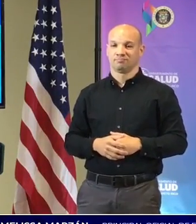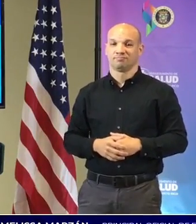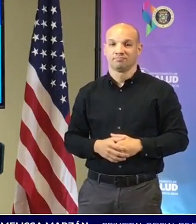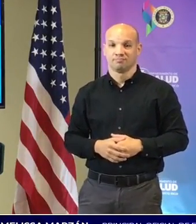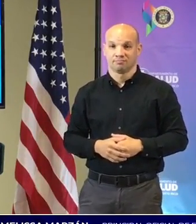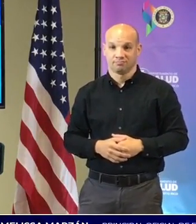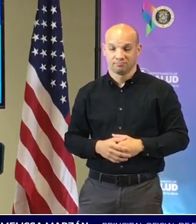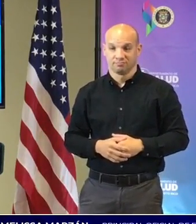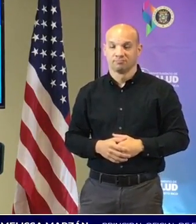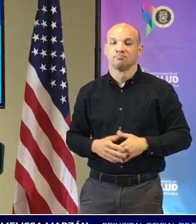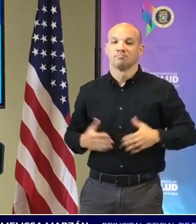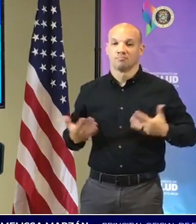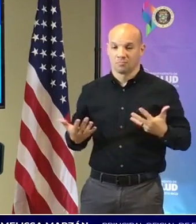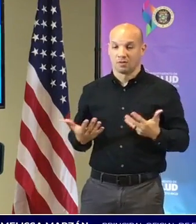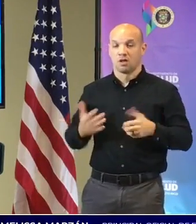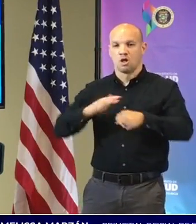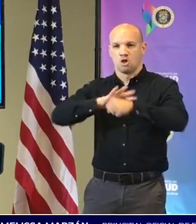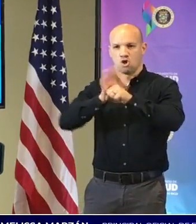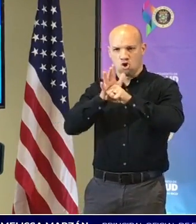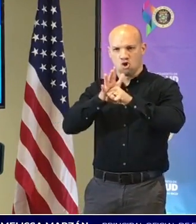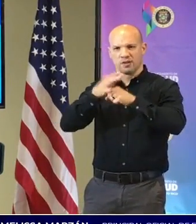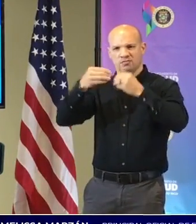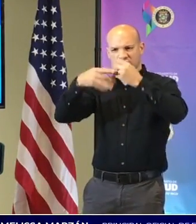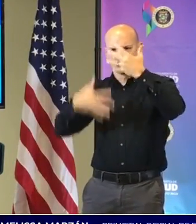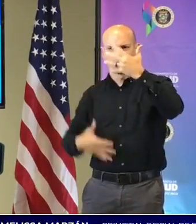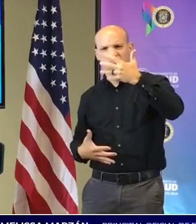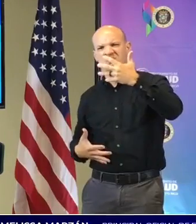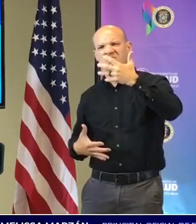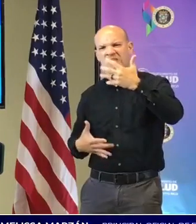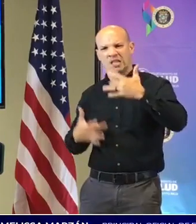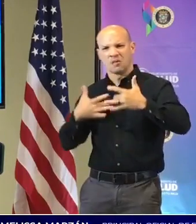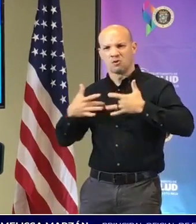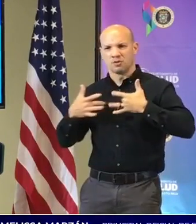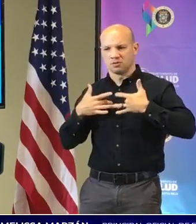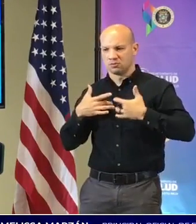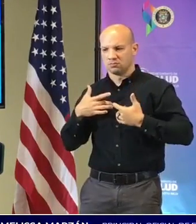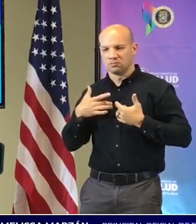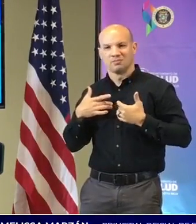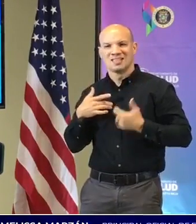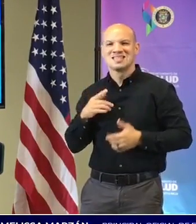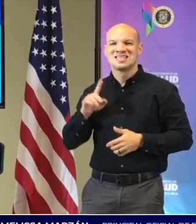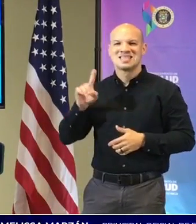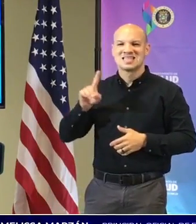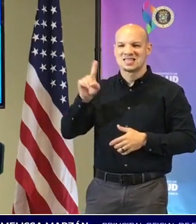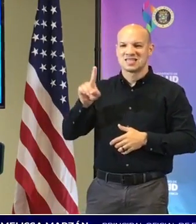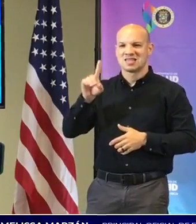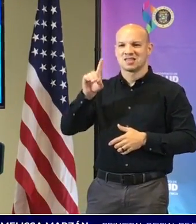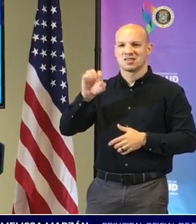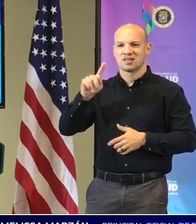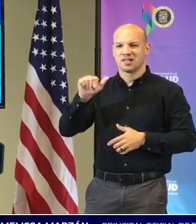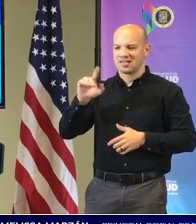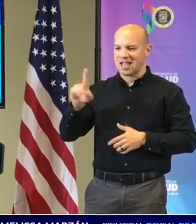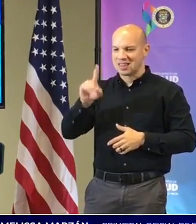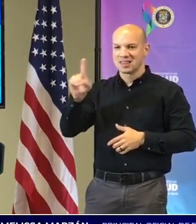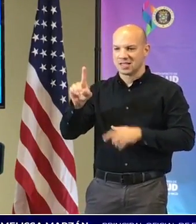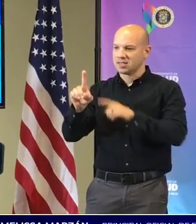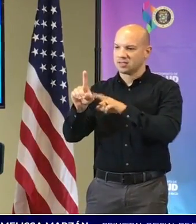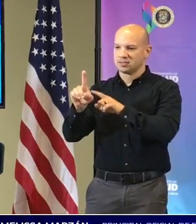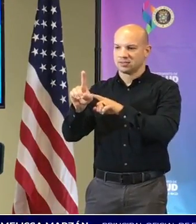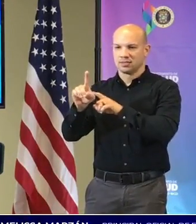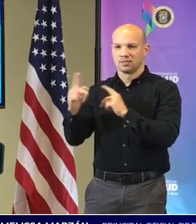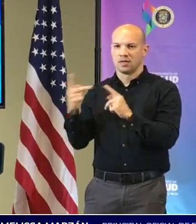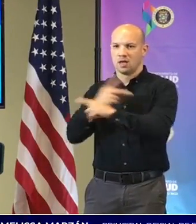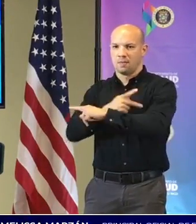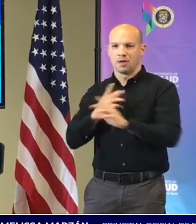variantes de preocupación la variante delta sigue siendo la variante predominante de la información